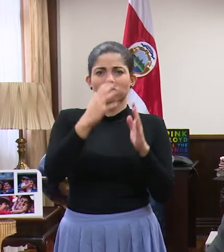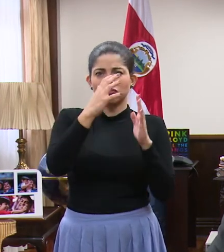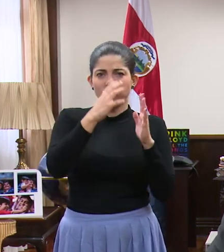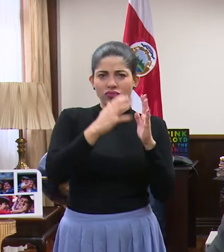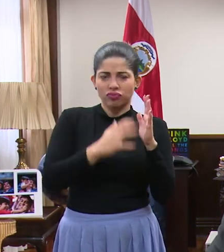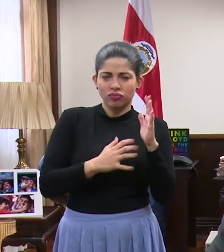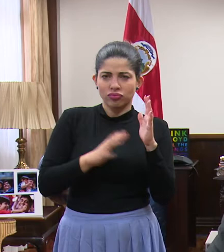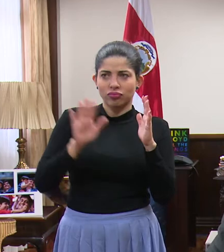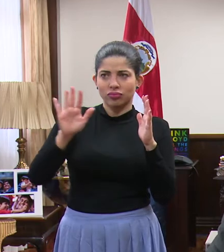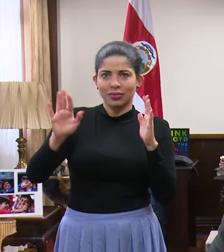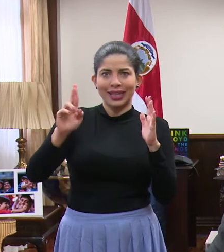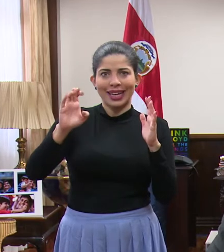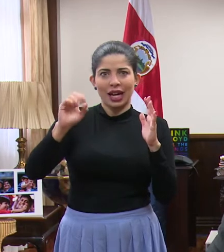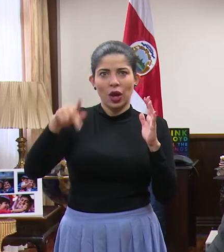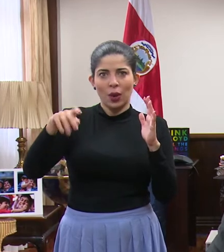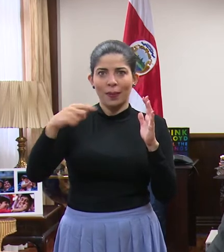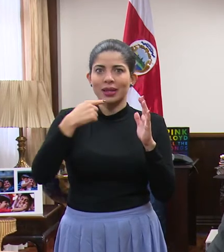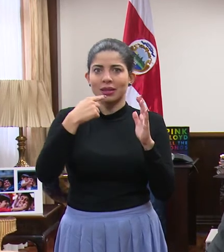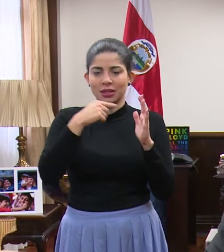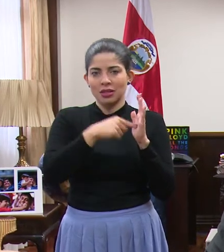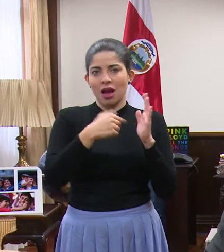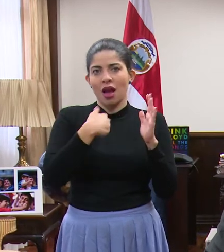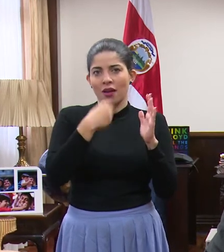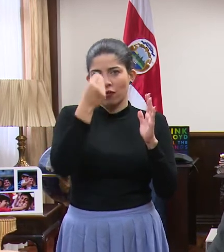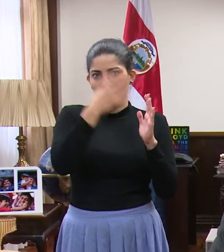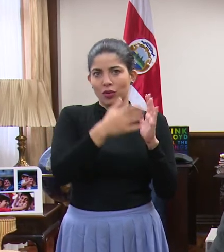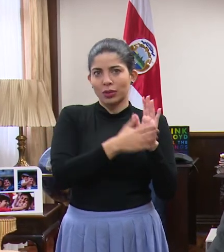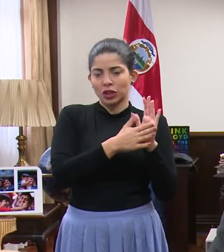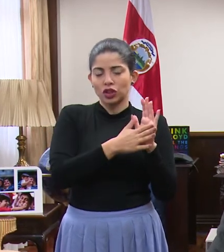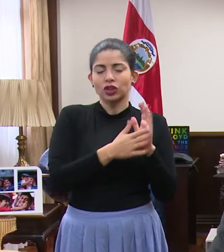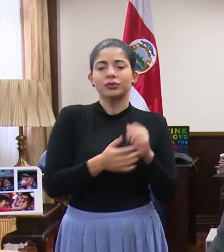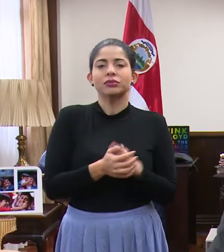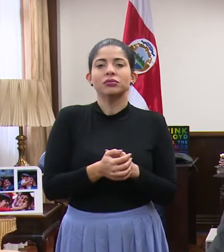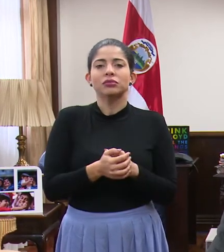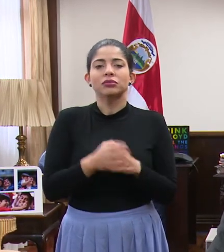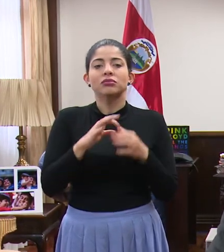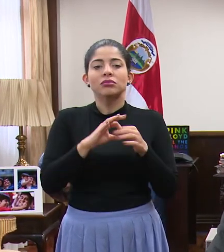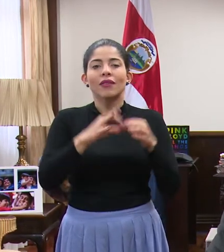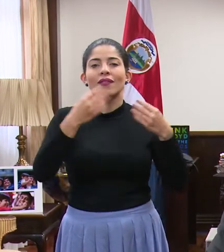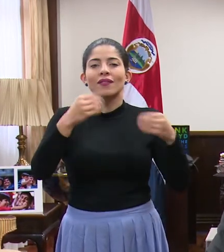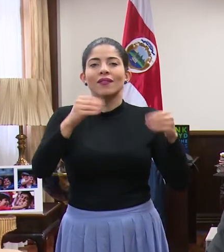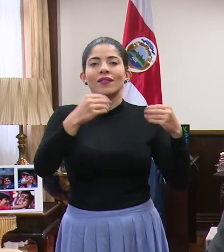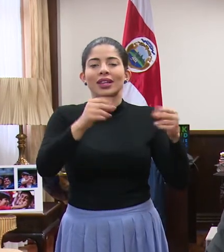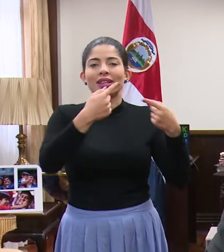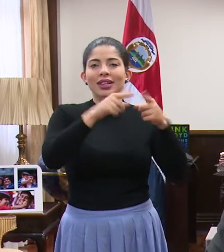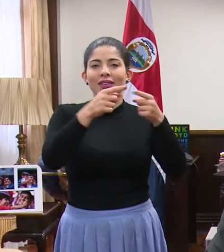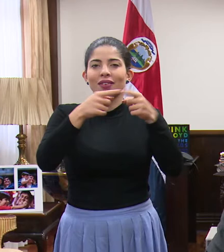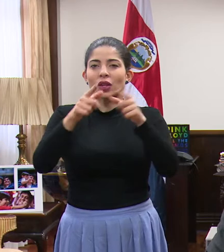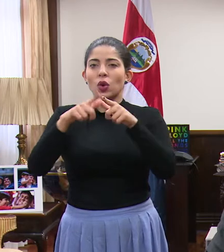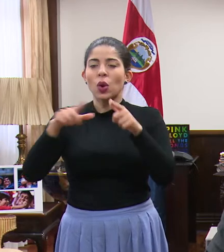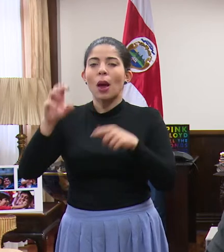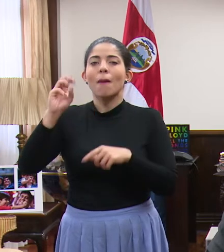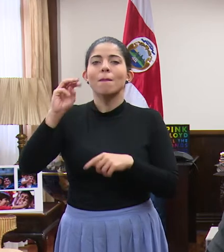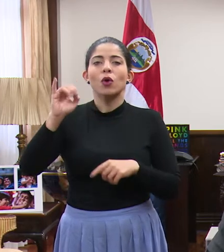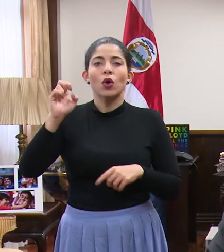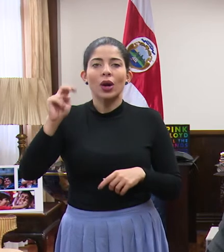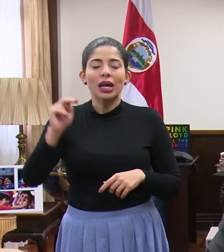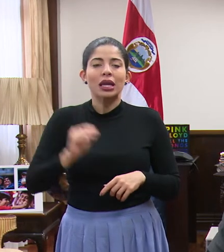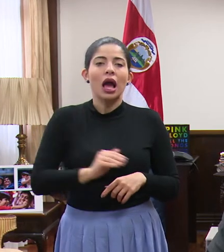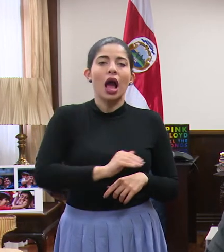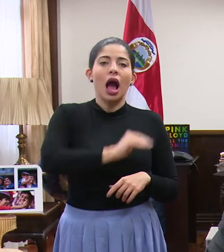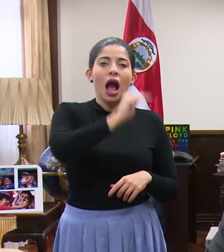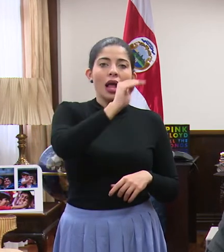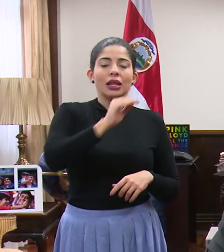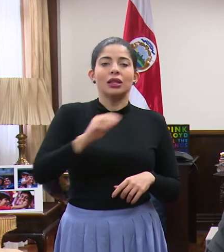Recope señala. Con la venta en las distintas terminales de Moín, El Alto, La Garita y